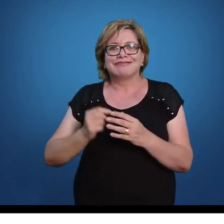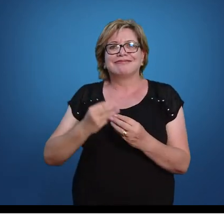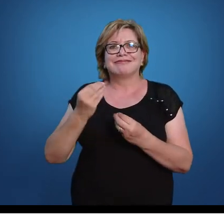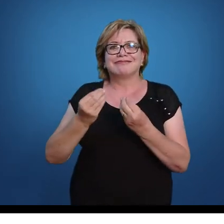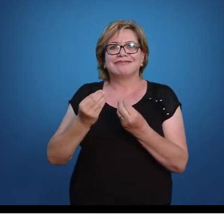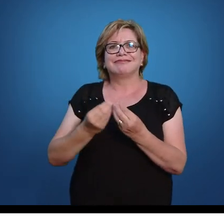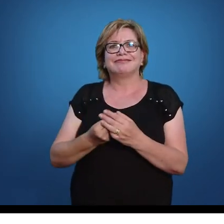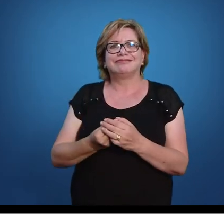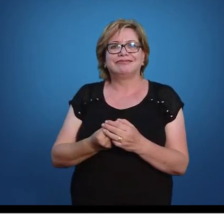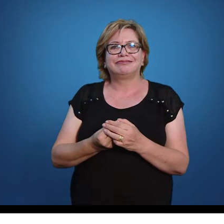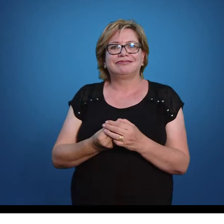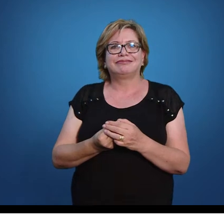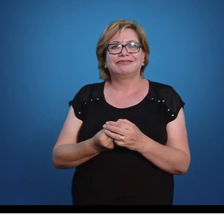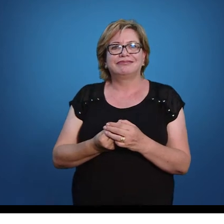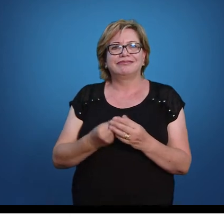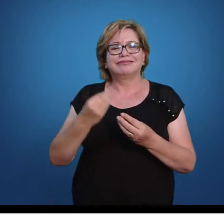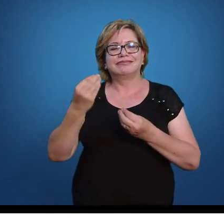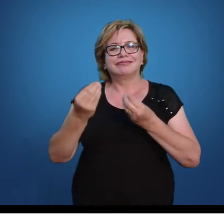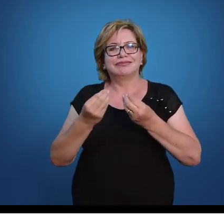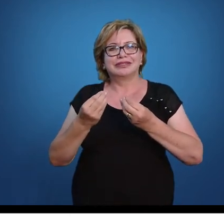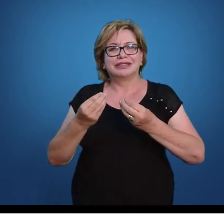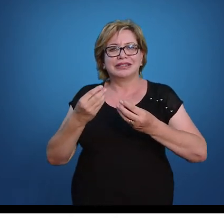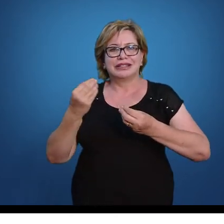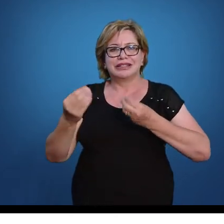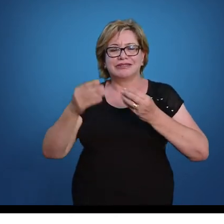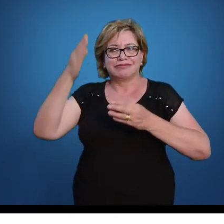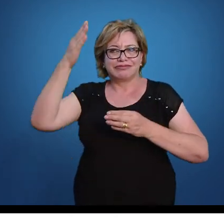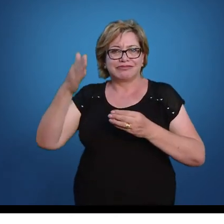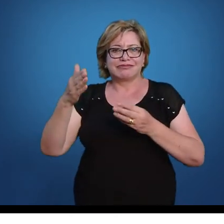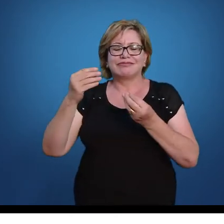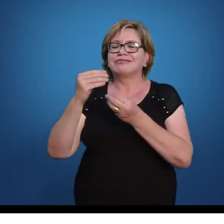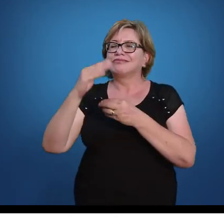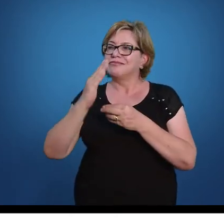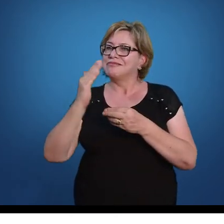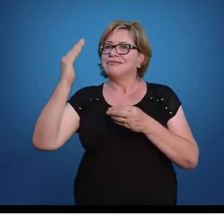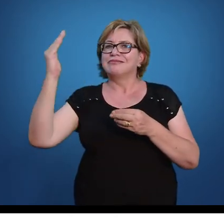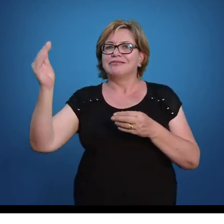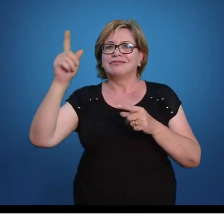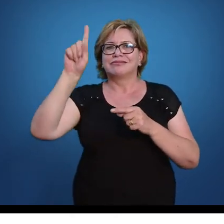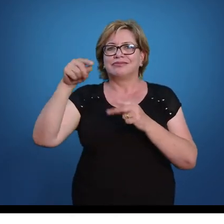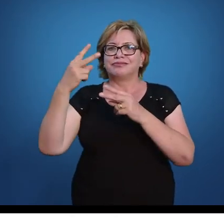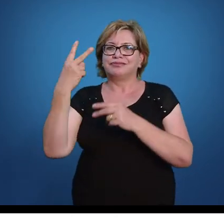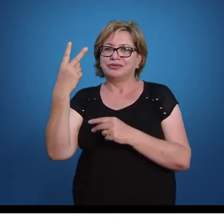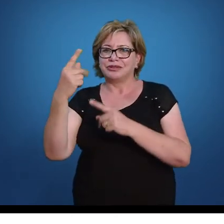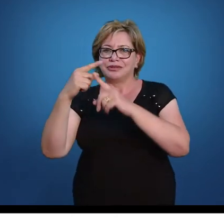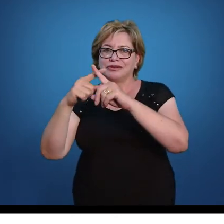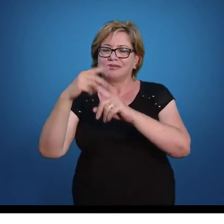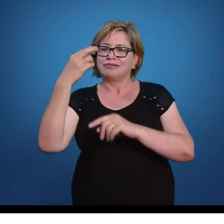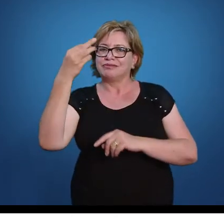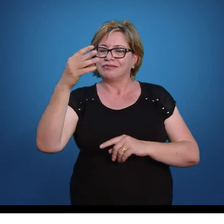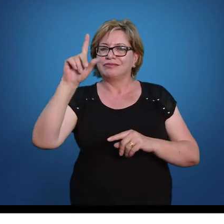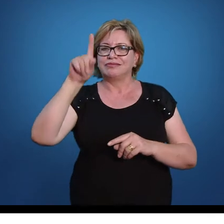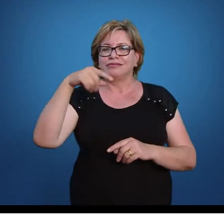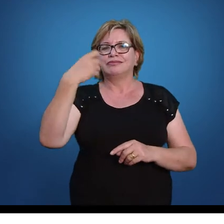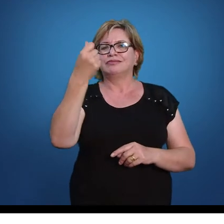caso, do lado direito, do nosso traço aqui vertical. O produto é 6.